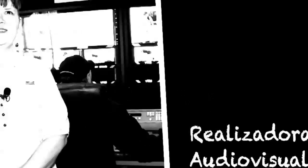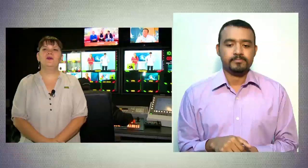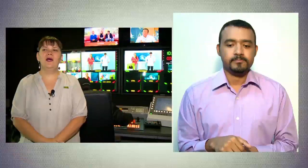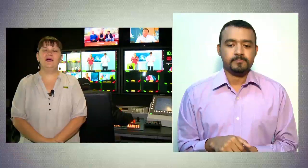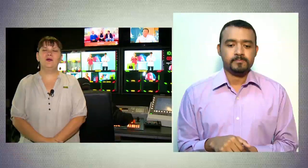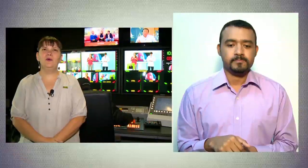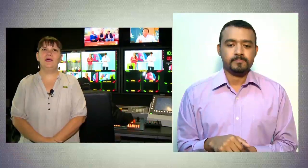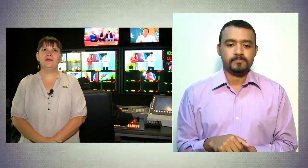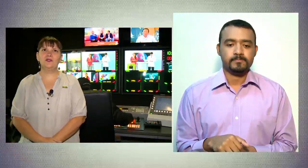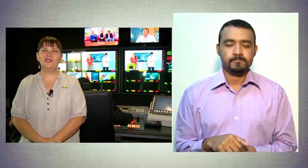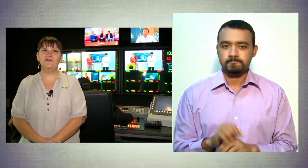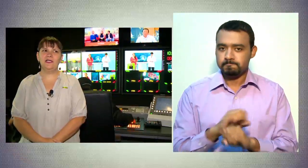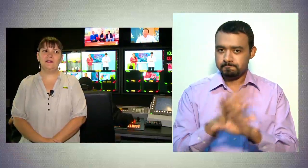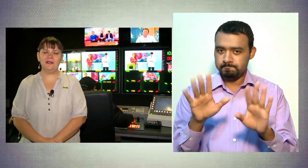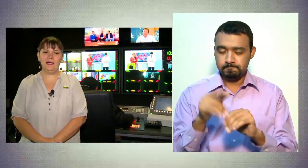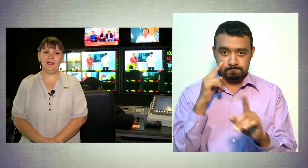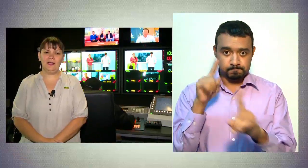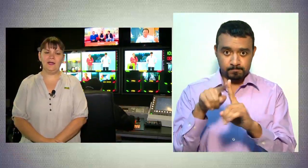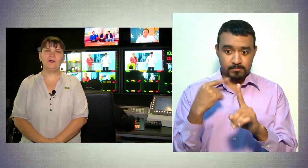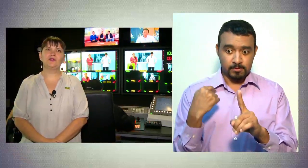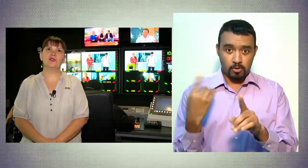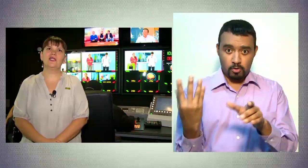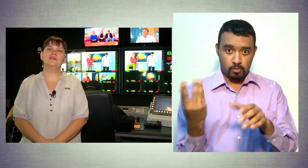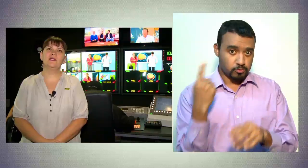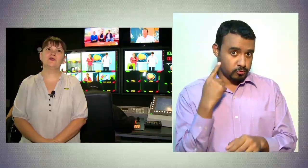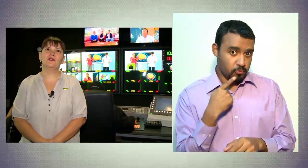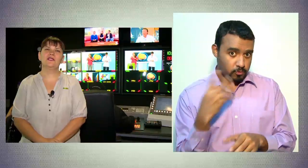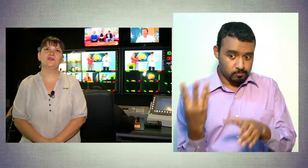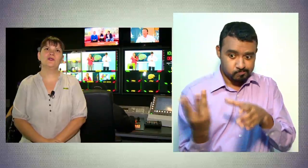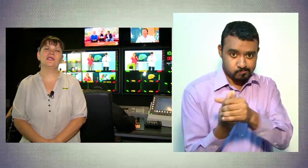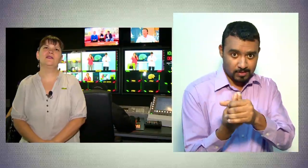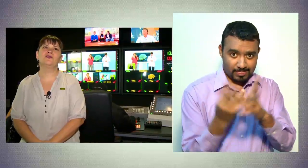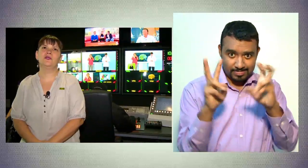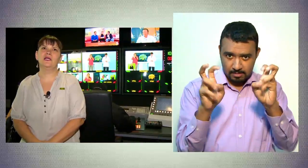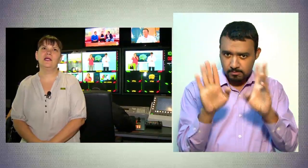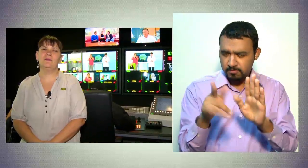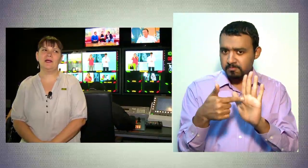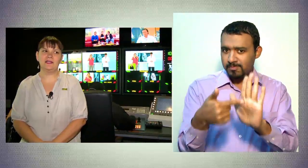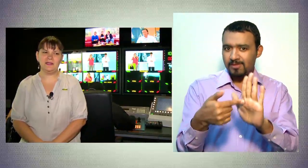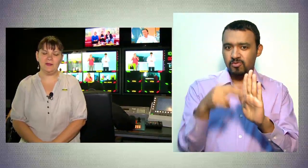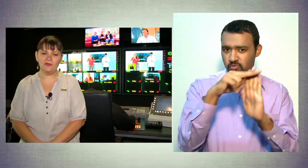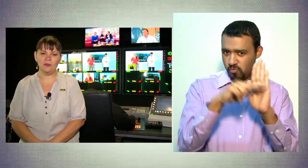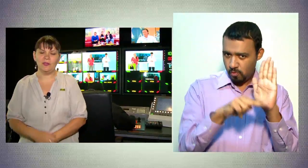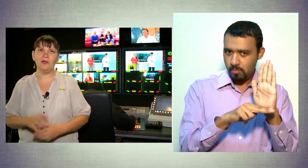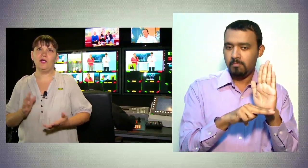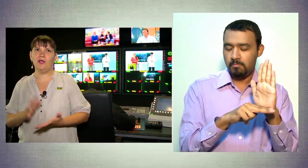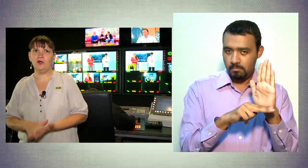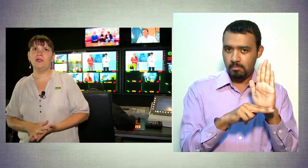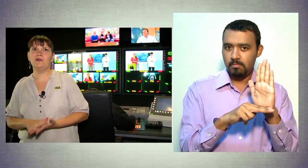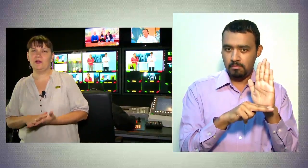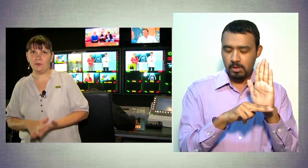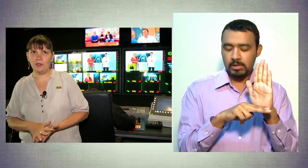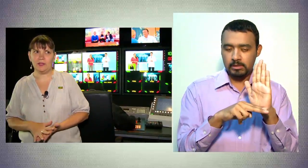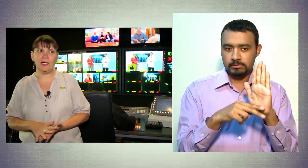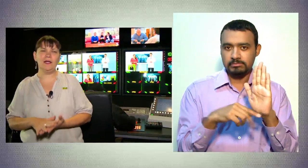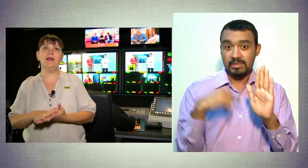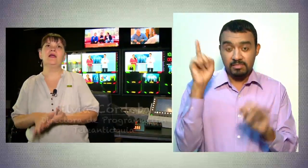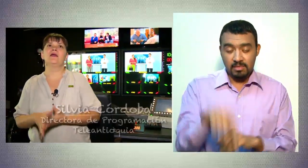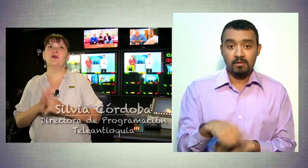Hay como varias cosas frente a la inclusión de las personas sordas dentro de la parrilla de televisión. Primero hay una normatividad muy clara que